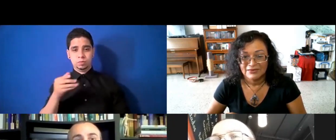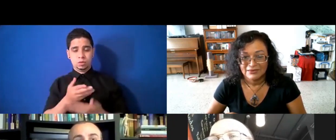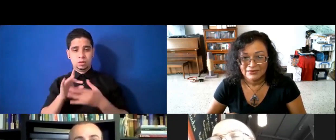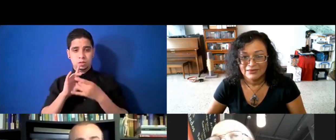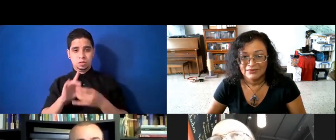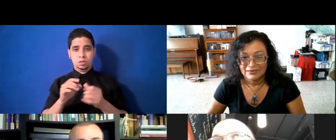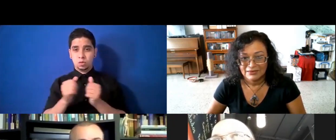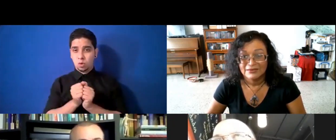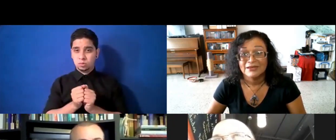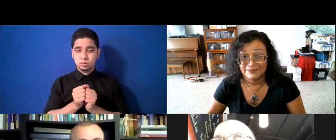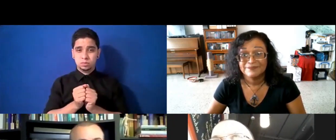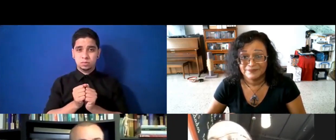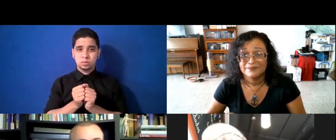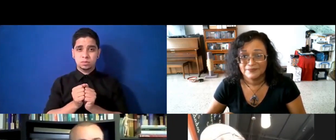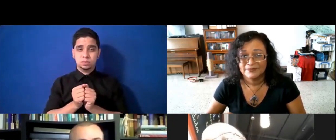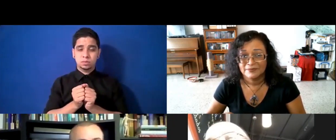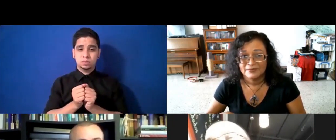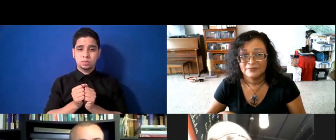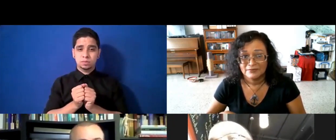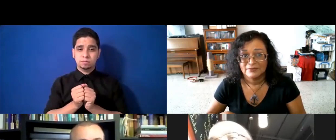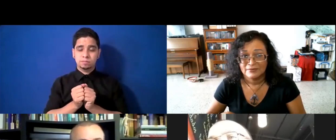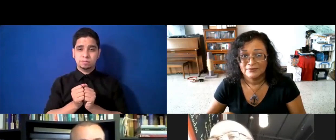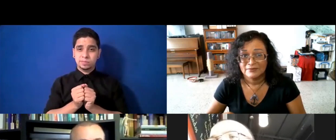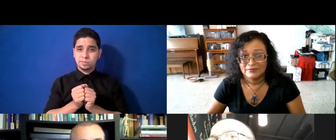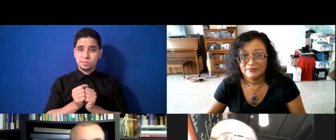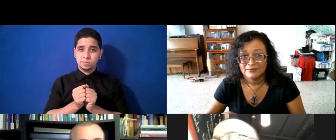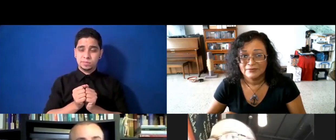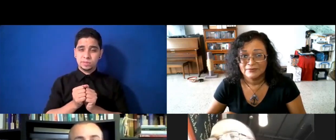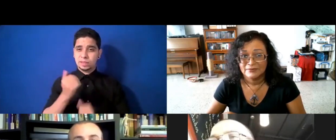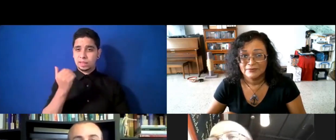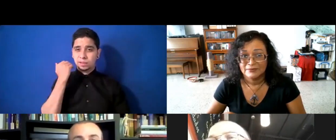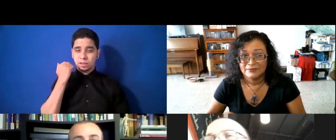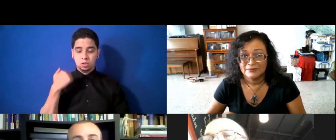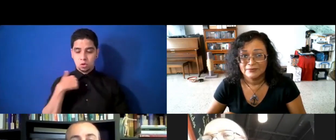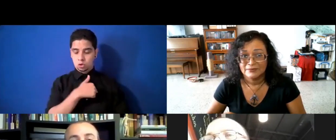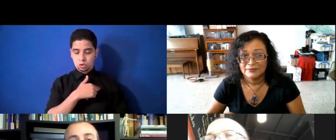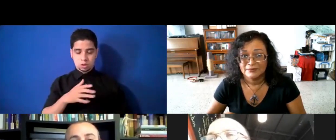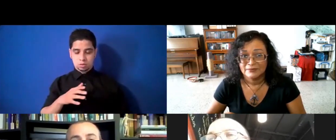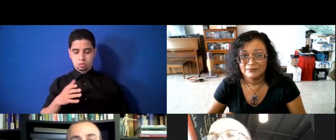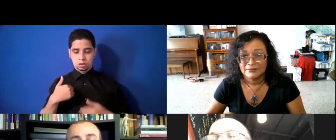cáncer, y así que, nosotros, en nuestra masa, no tenemos, no tenemos el bromato,